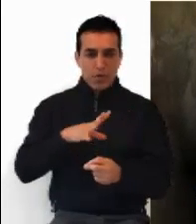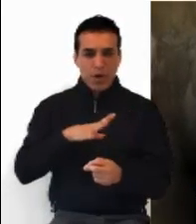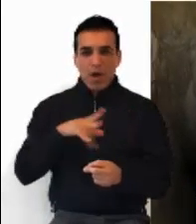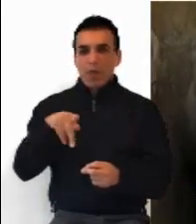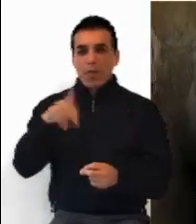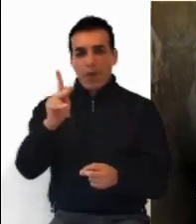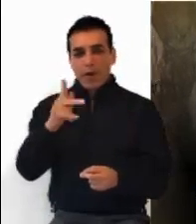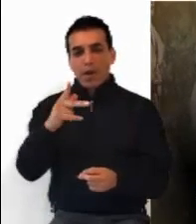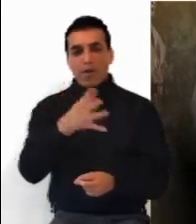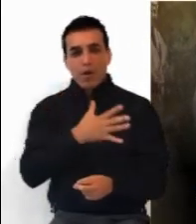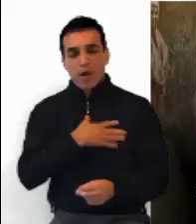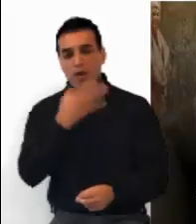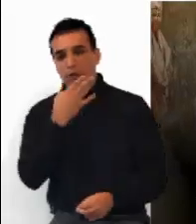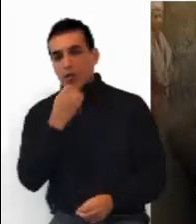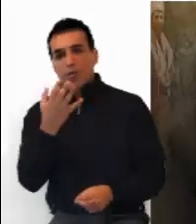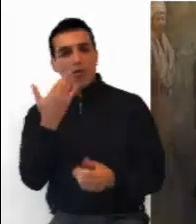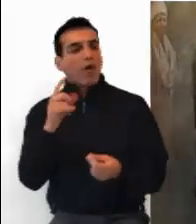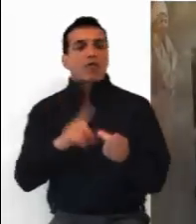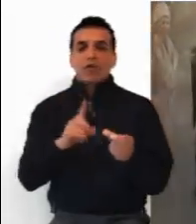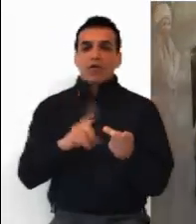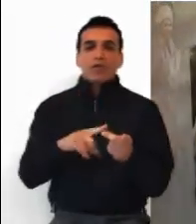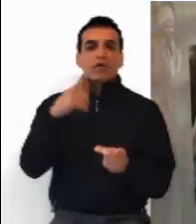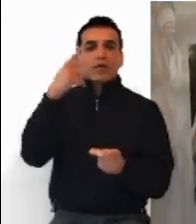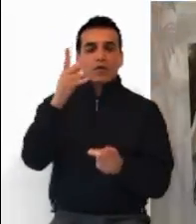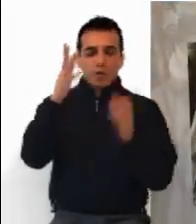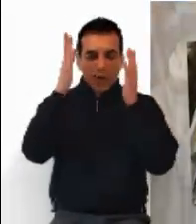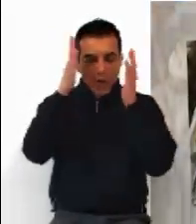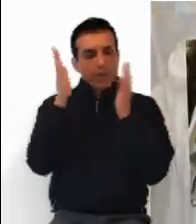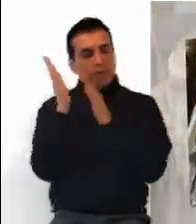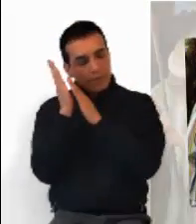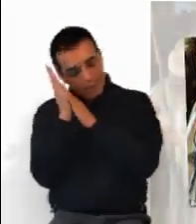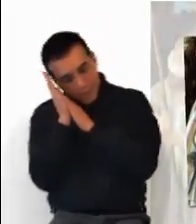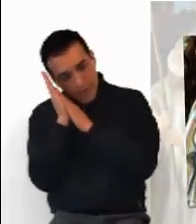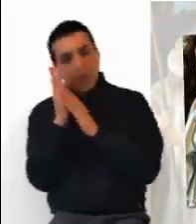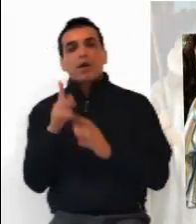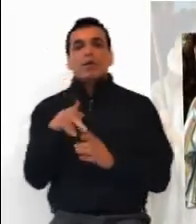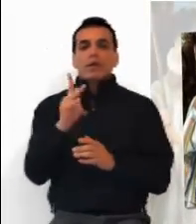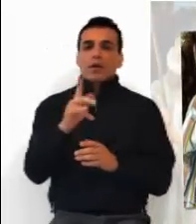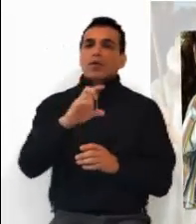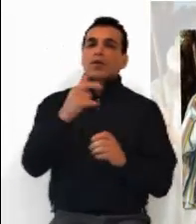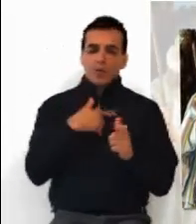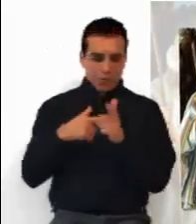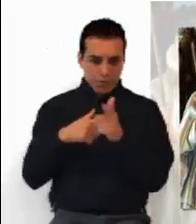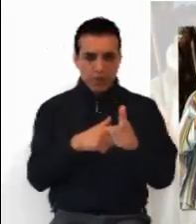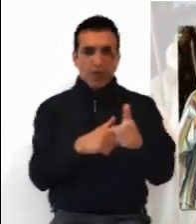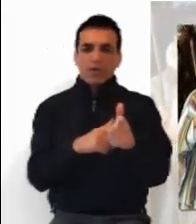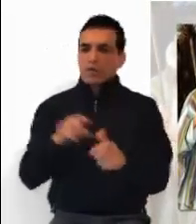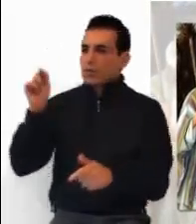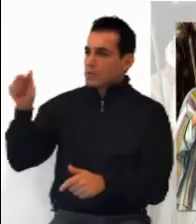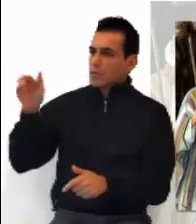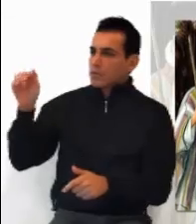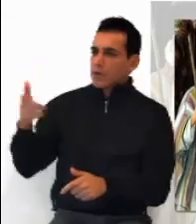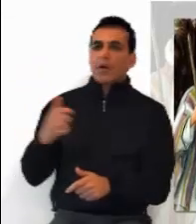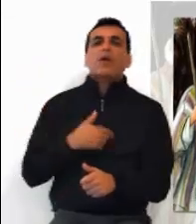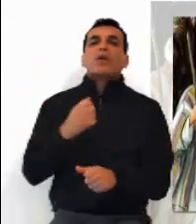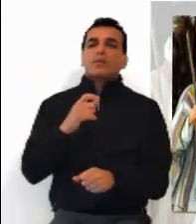A otro, Jesús le dijo, Sígueme. Pero él le respondió, Señor, déjame ir primero a enterrar a mi padre.